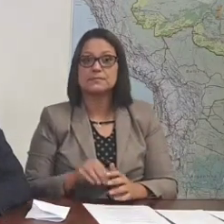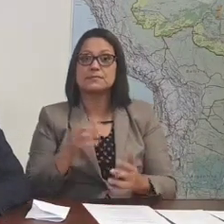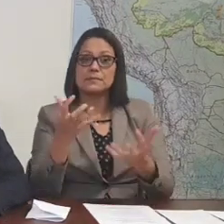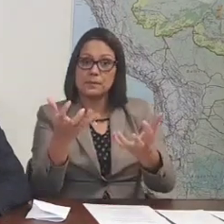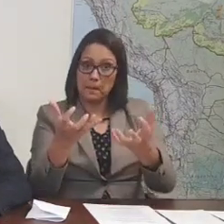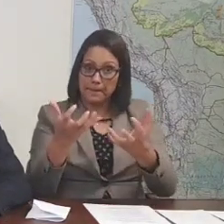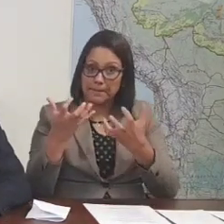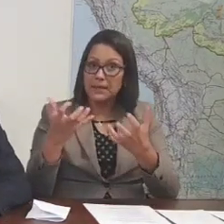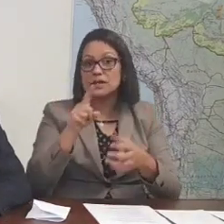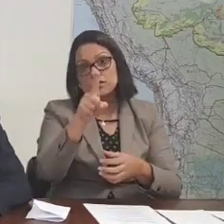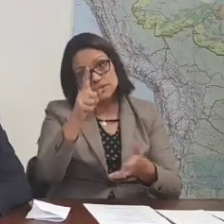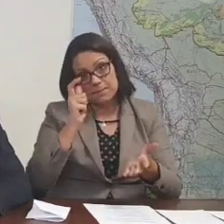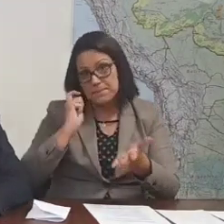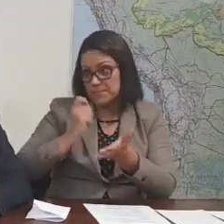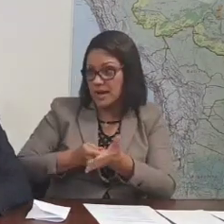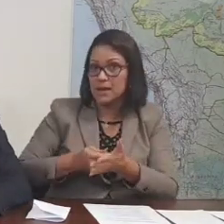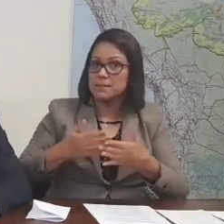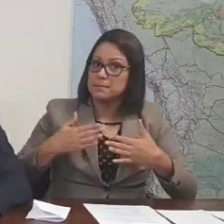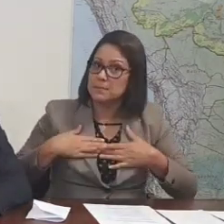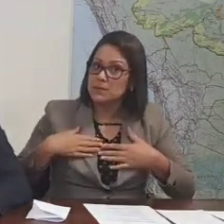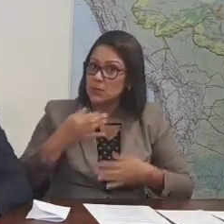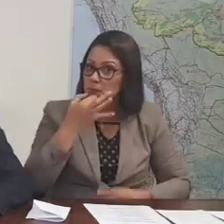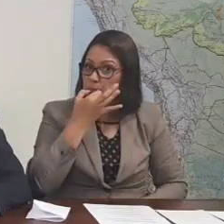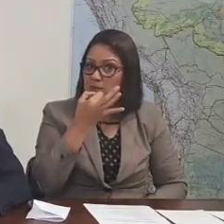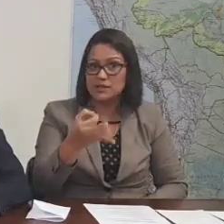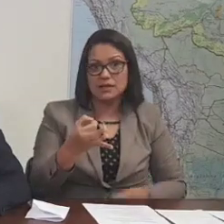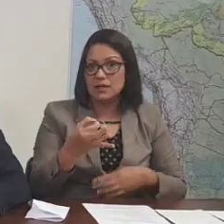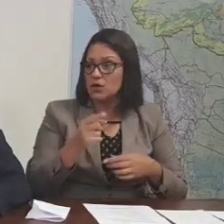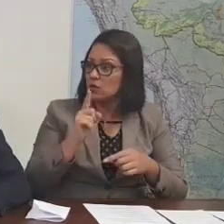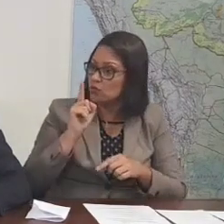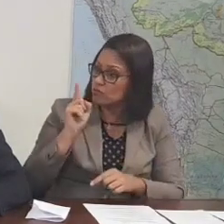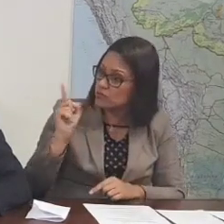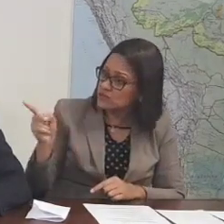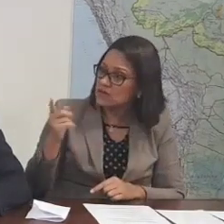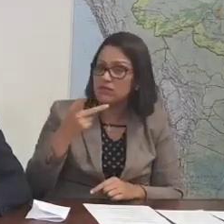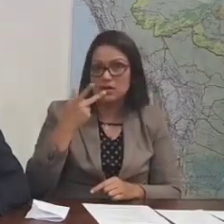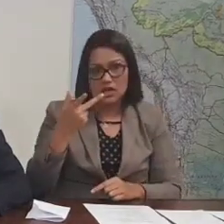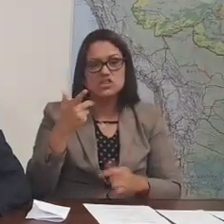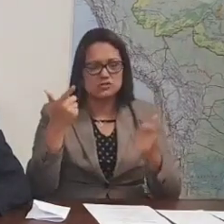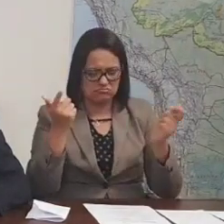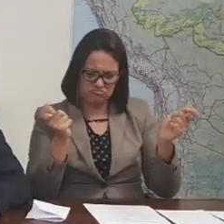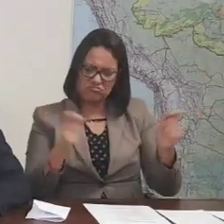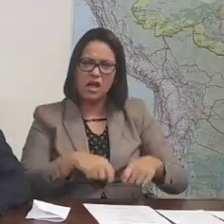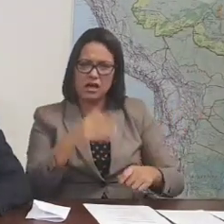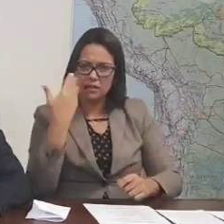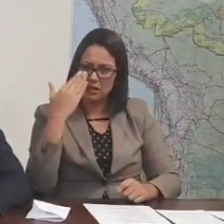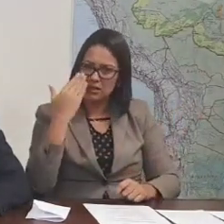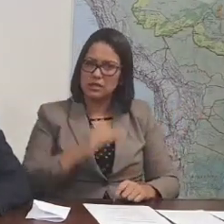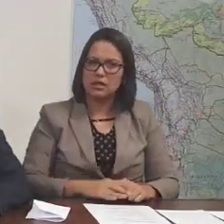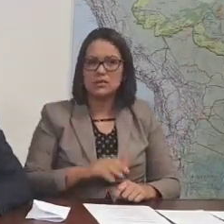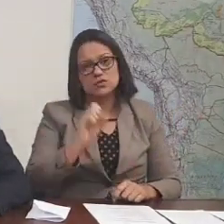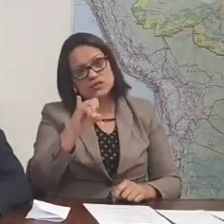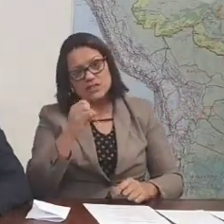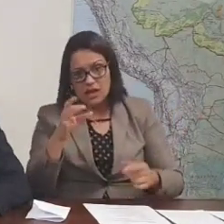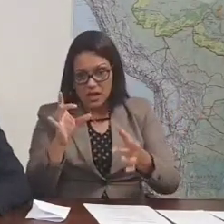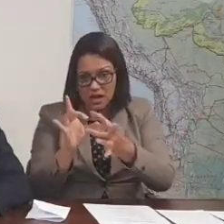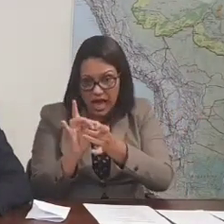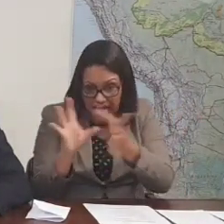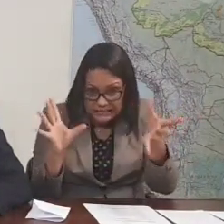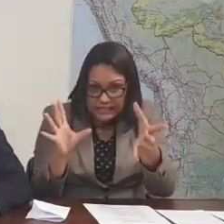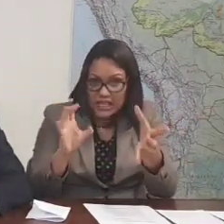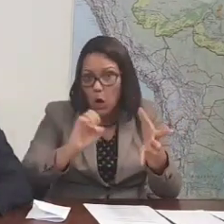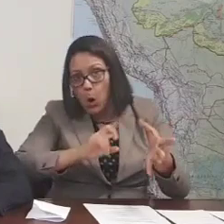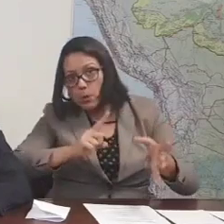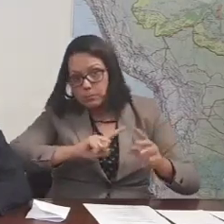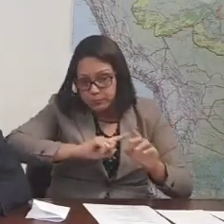Seja criticada por uma decisão que eu vou tomar. Essa é minha. Você falando do veto ou sancionado... entender. Você vetando ou sancionando, você vai ter crítica. interessa.